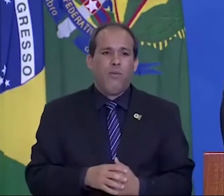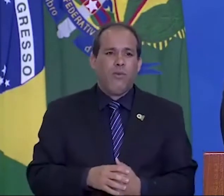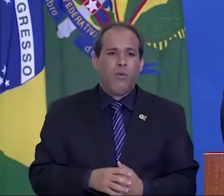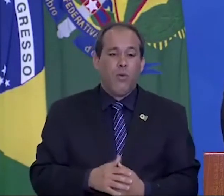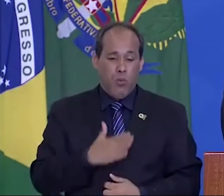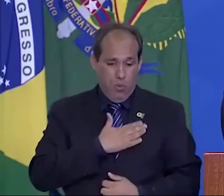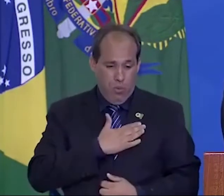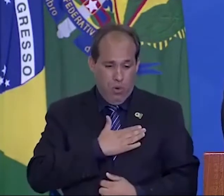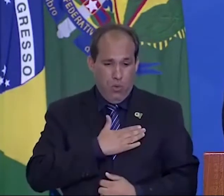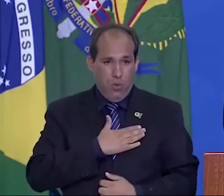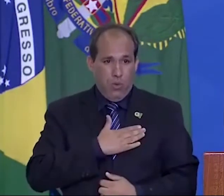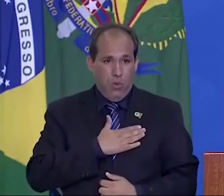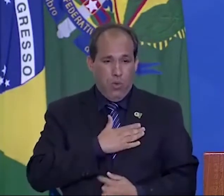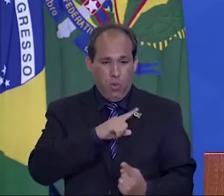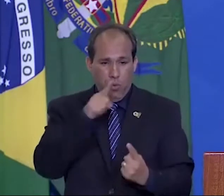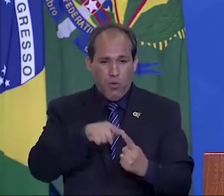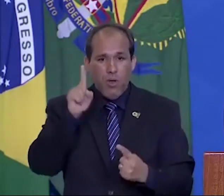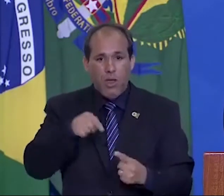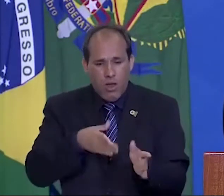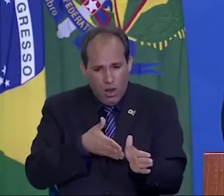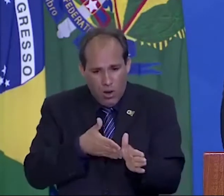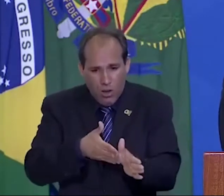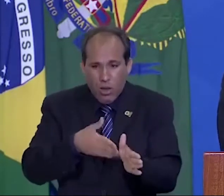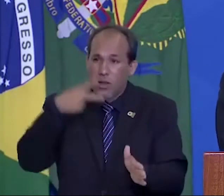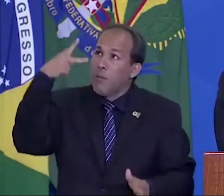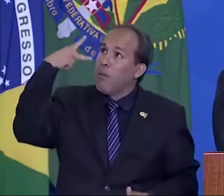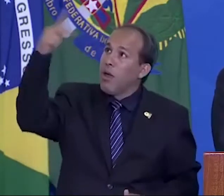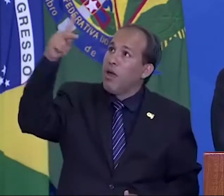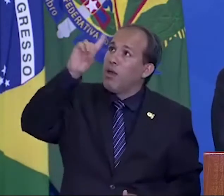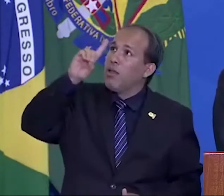O meu é lealdade a Deus.